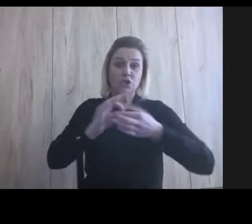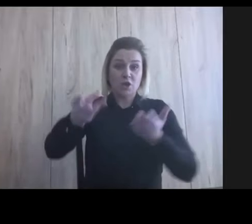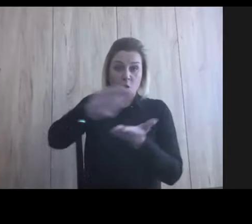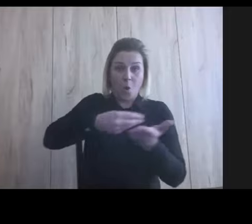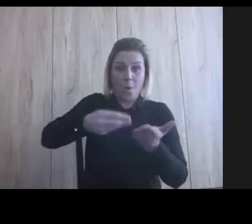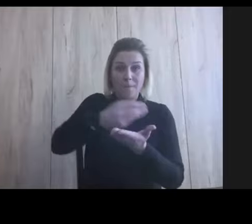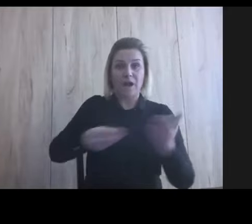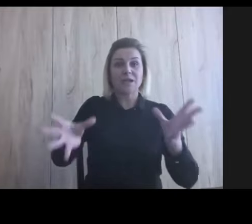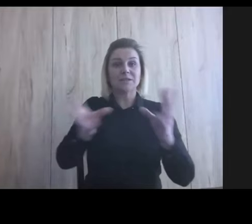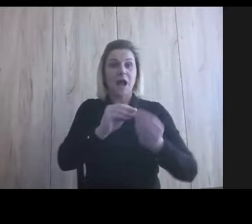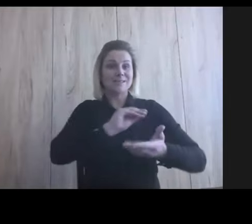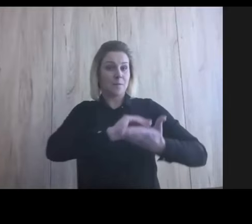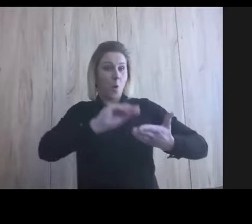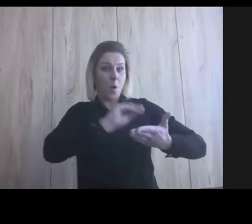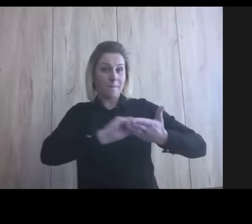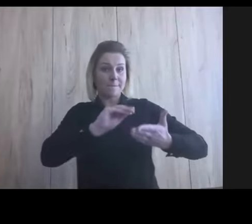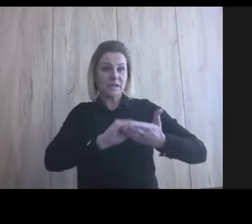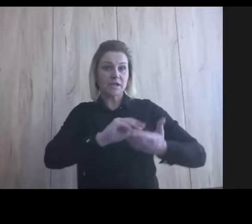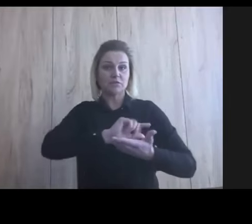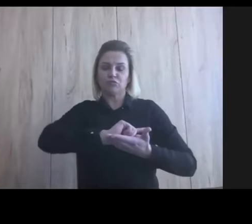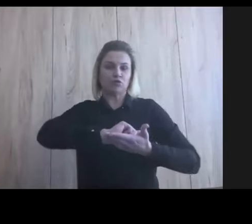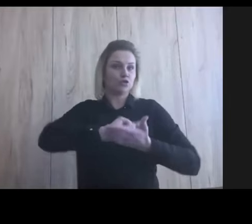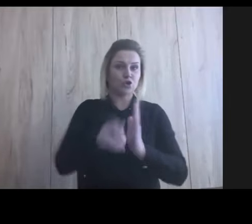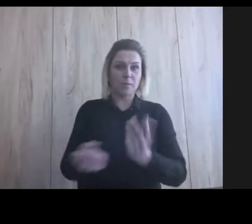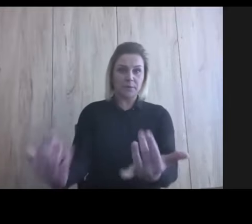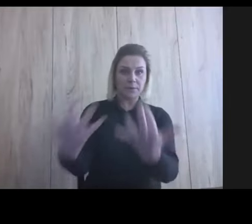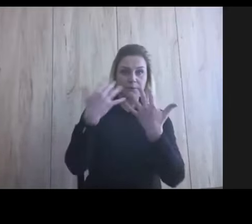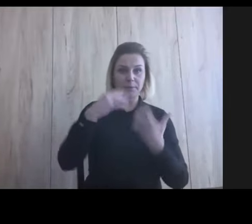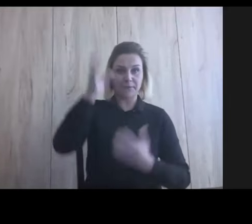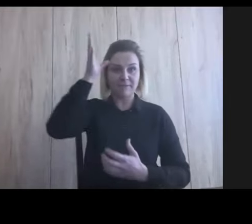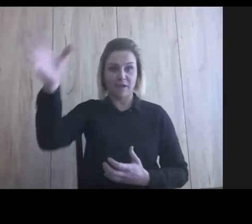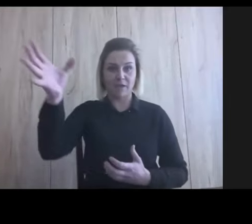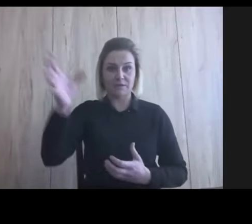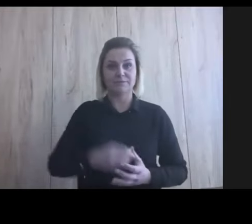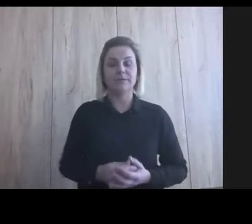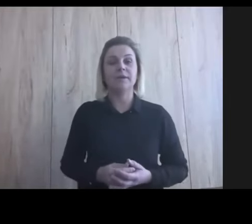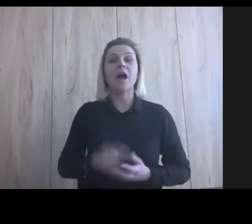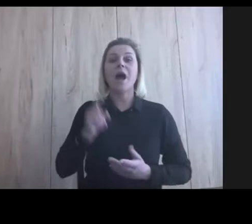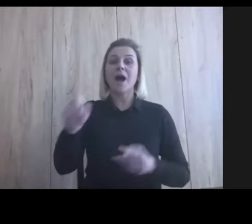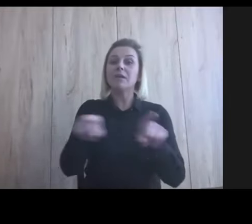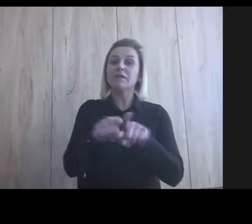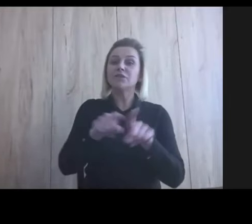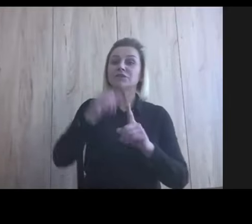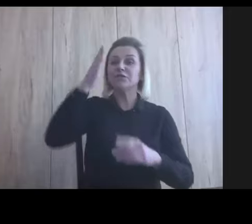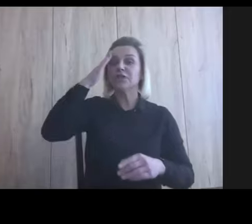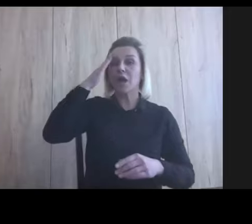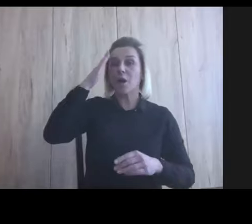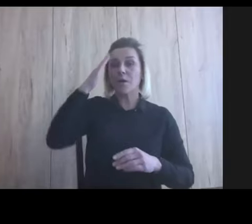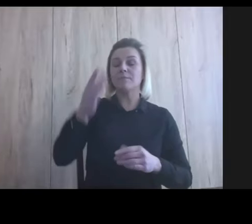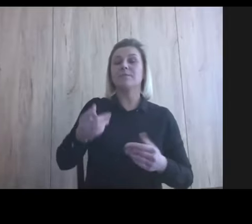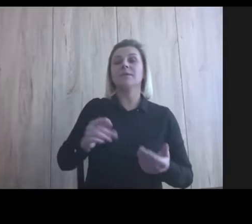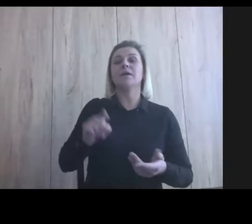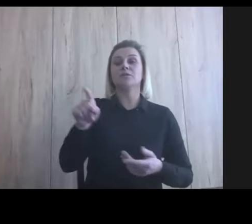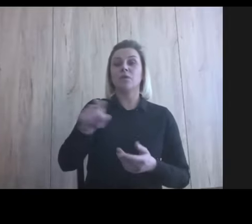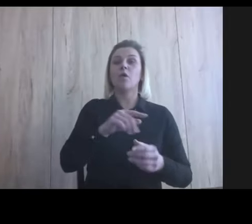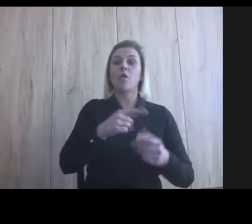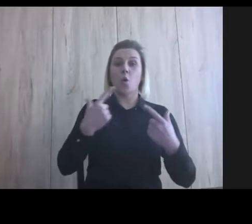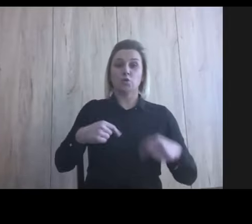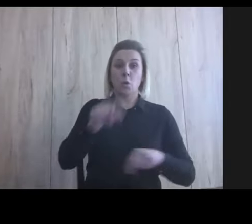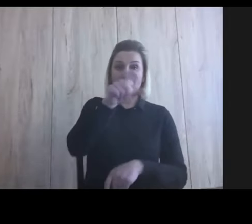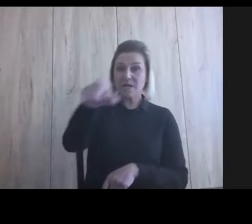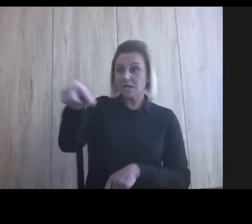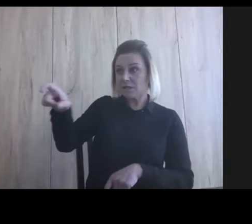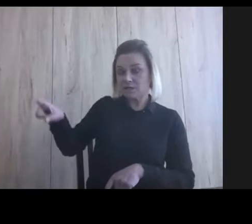pozwala na szybsze przyswajanie wiedzy. Ale wiedziałem też, że są osoby, które